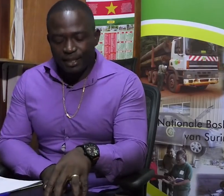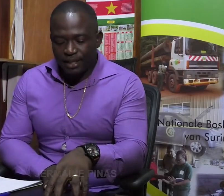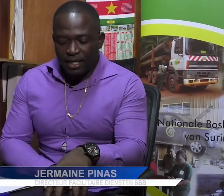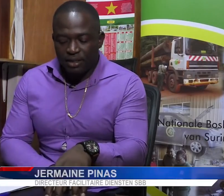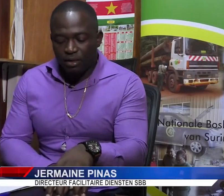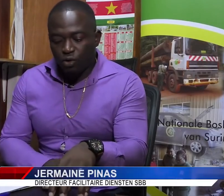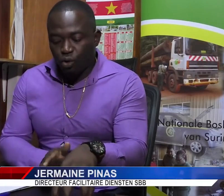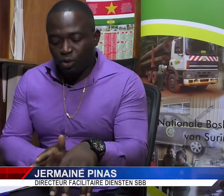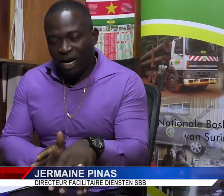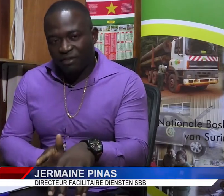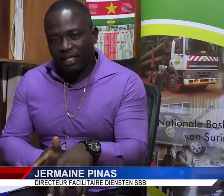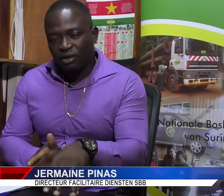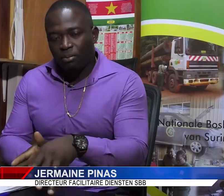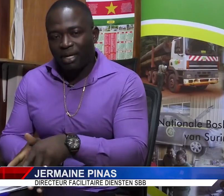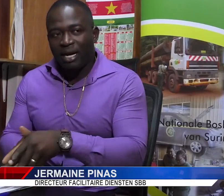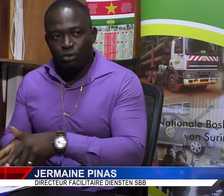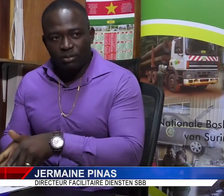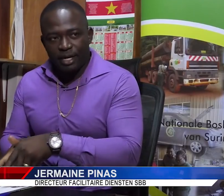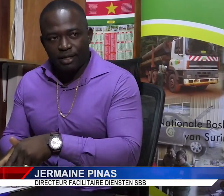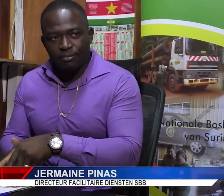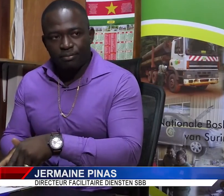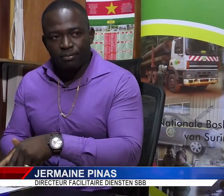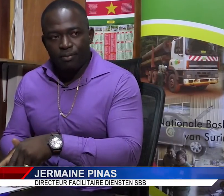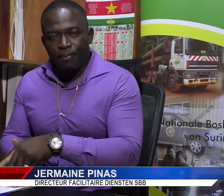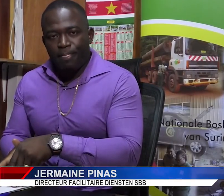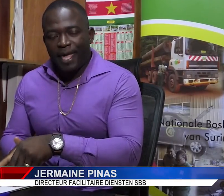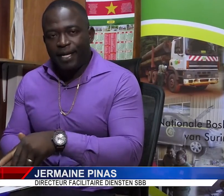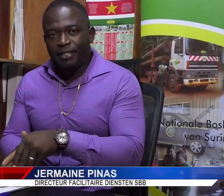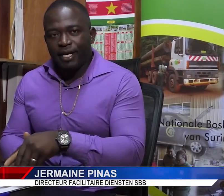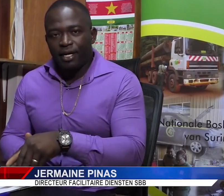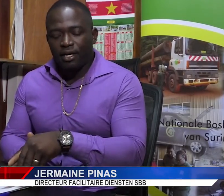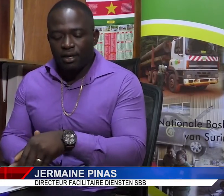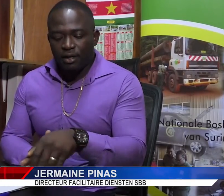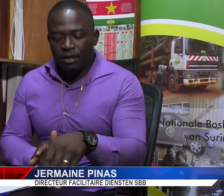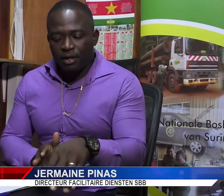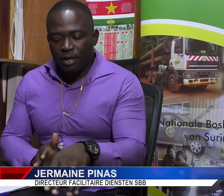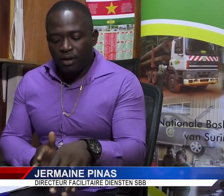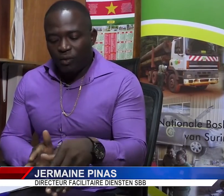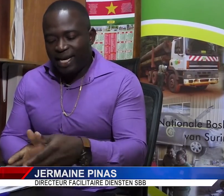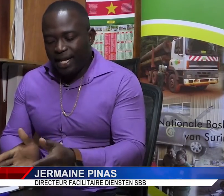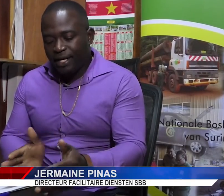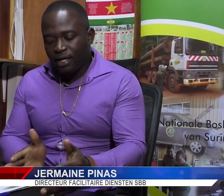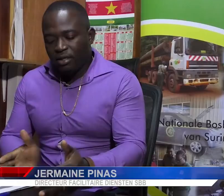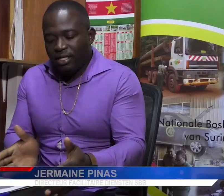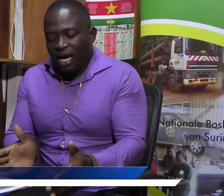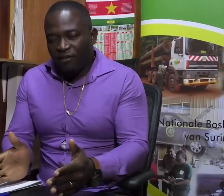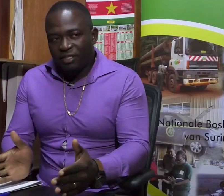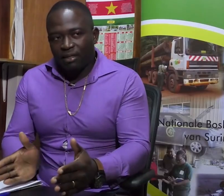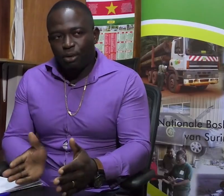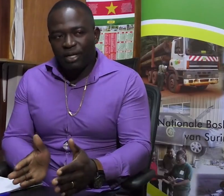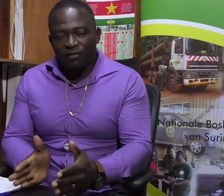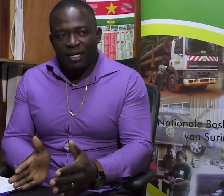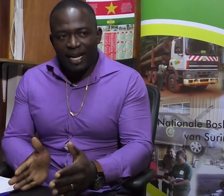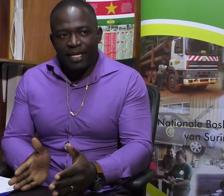plegen, is er een grote afstand om Paramaribo te bereiken. En ik zeg, wanneer je die